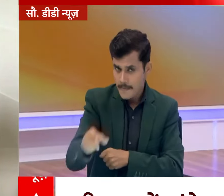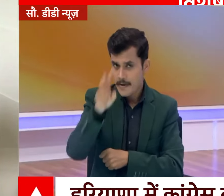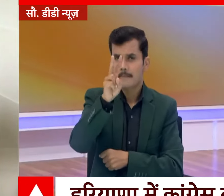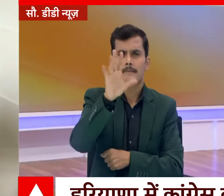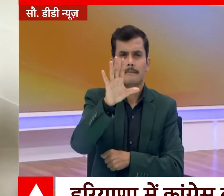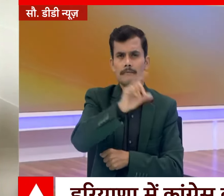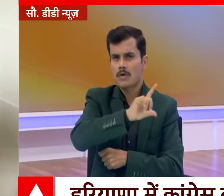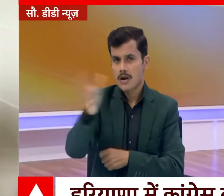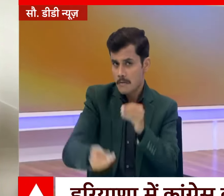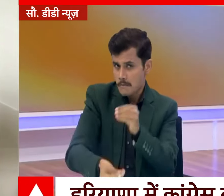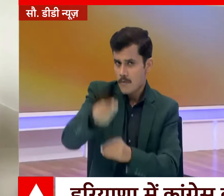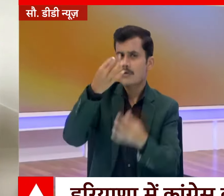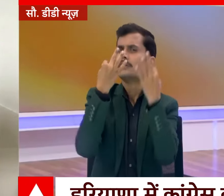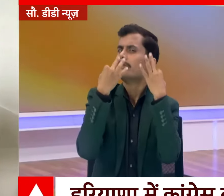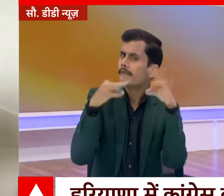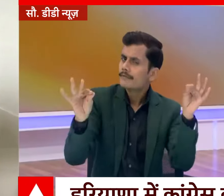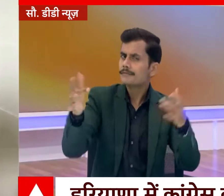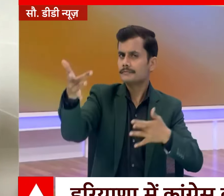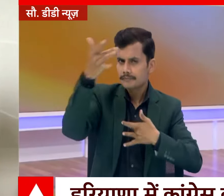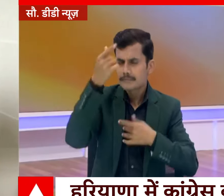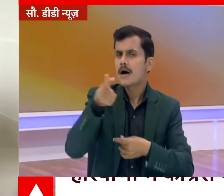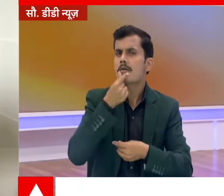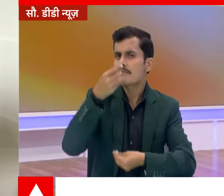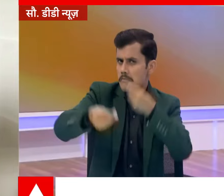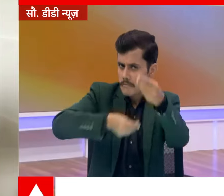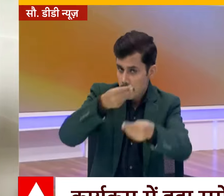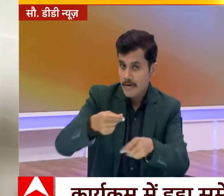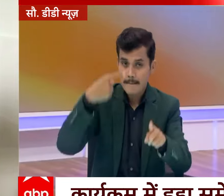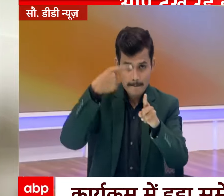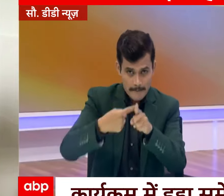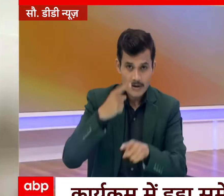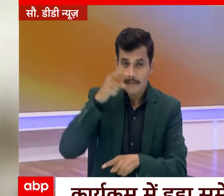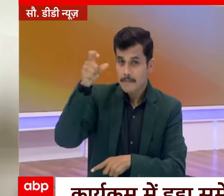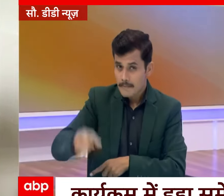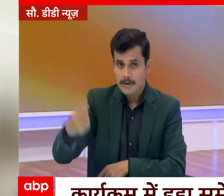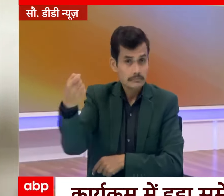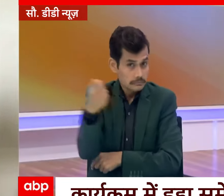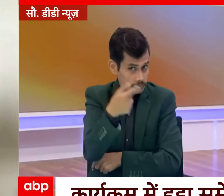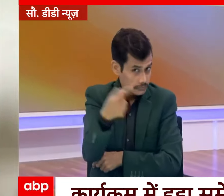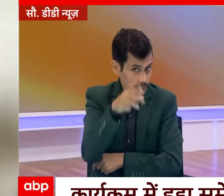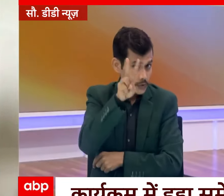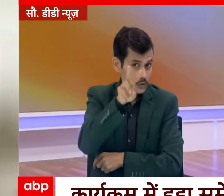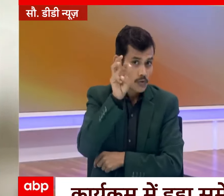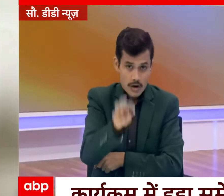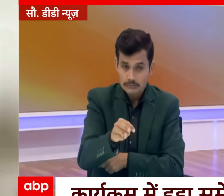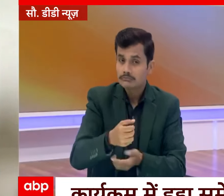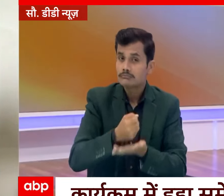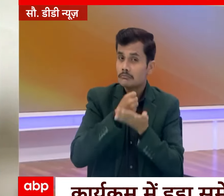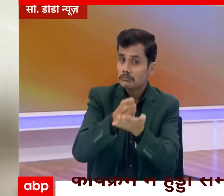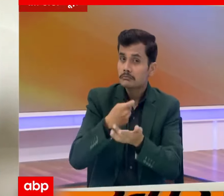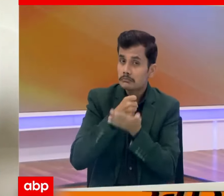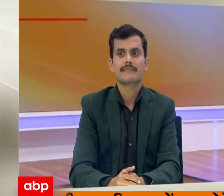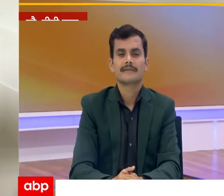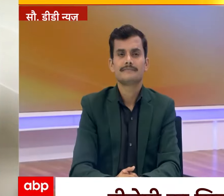25 लाग तक का मुफ्त इलाज महिलाओं को हर महीने 2000 रुपे देने का